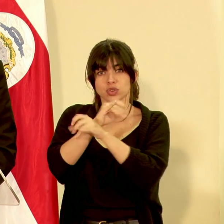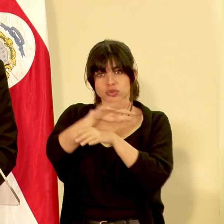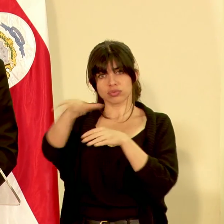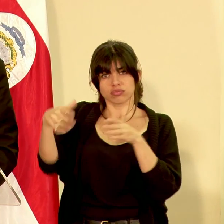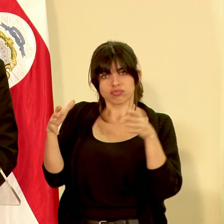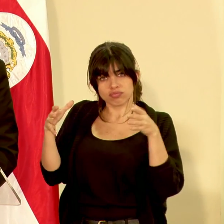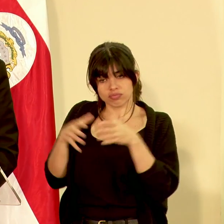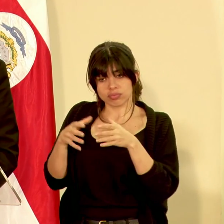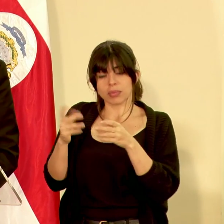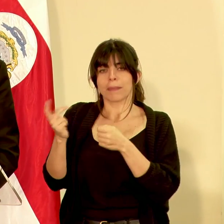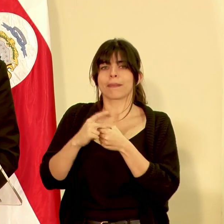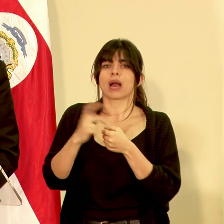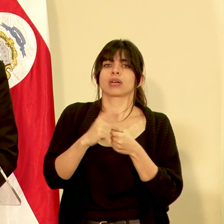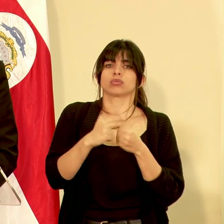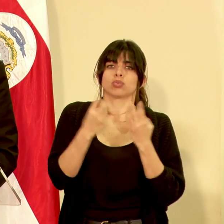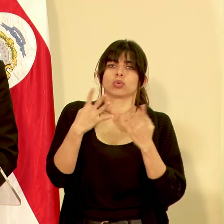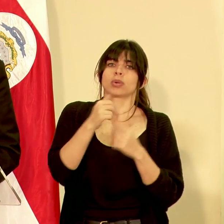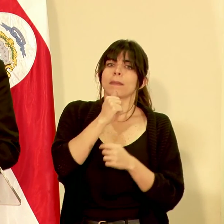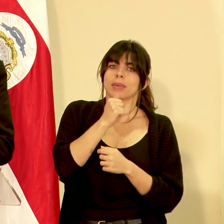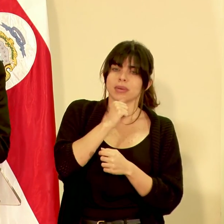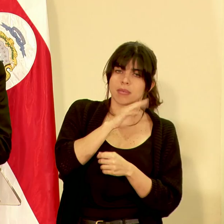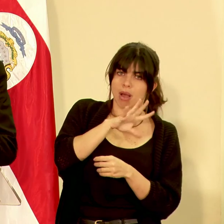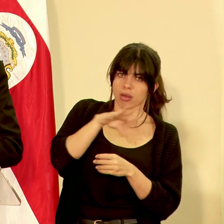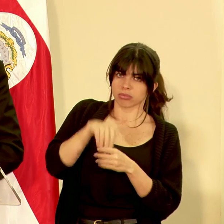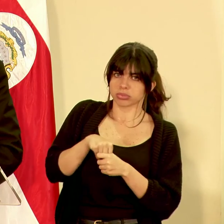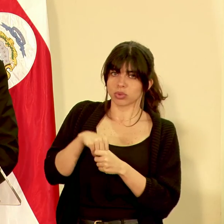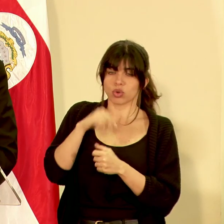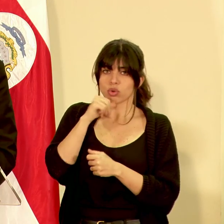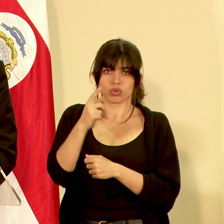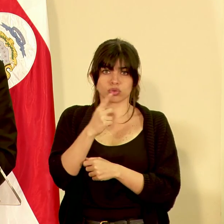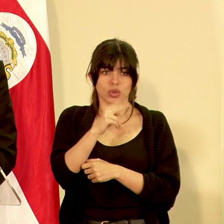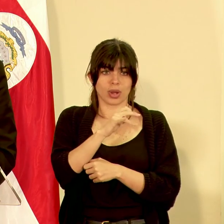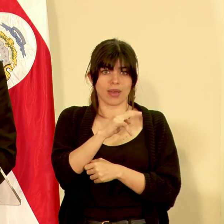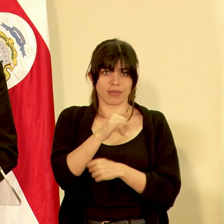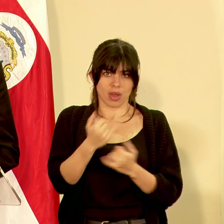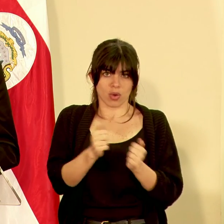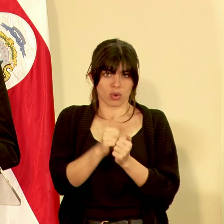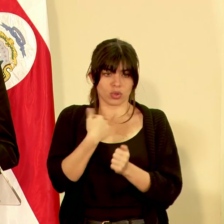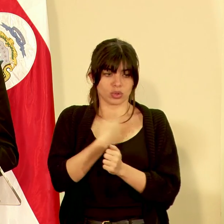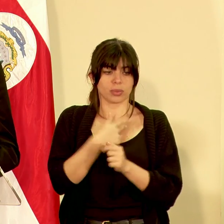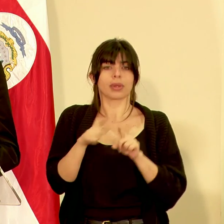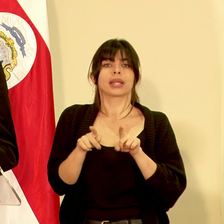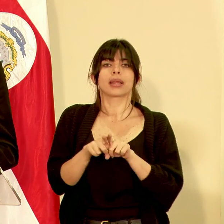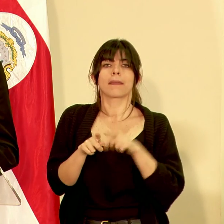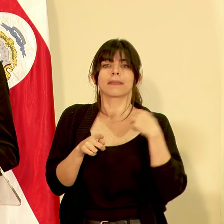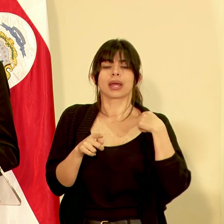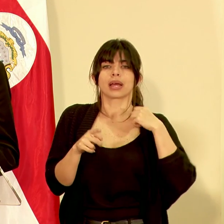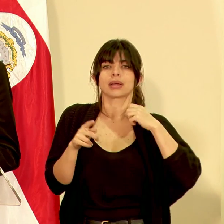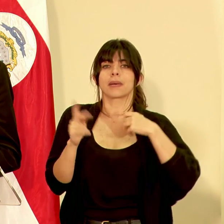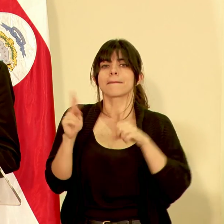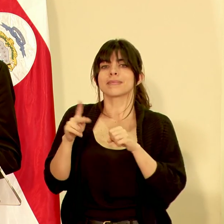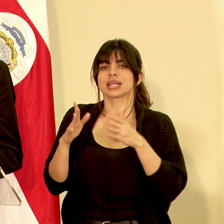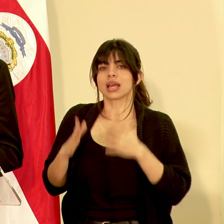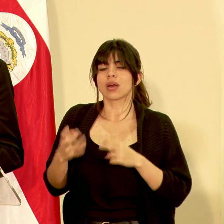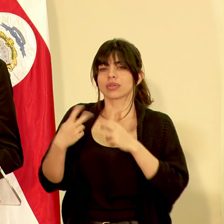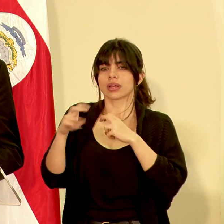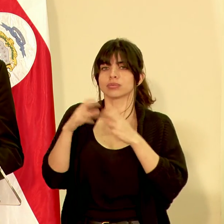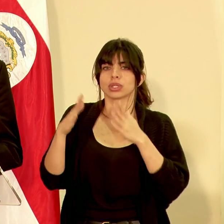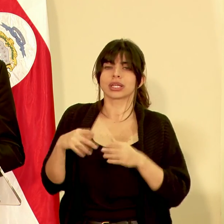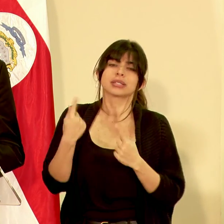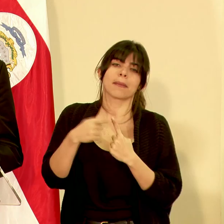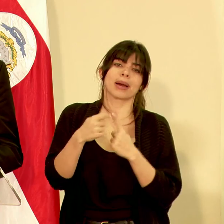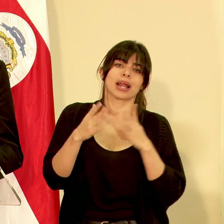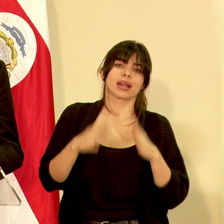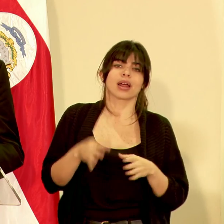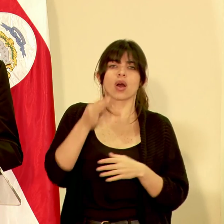participado ampliamente el sector privado no sólo Nave y Caesos que nos acompañan ahora sino también los piñeros los transportistas los bananeros